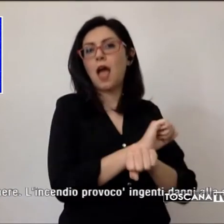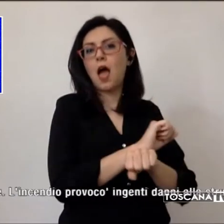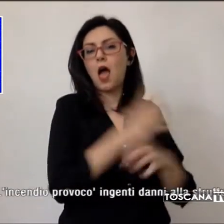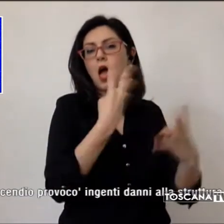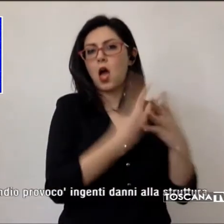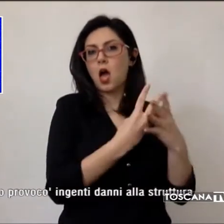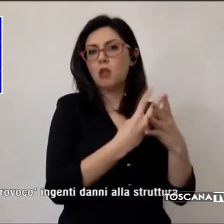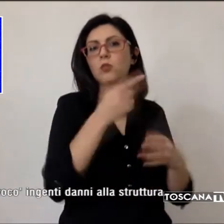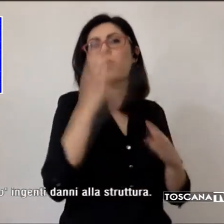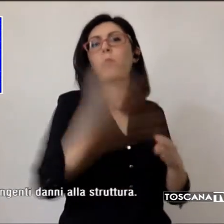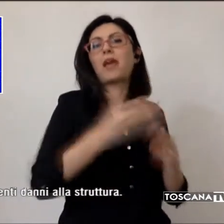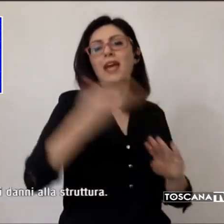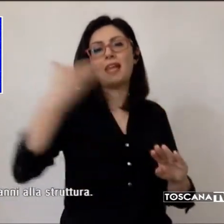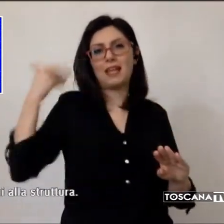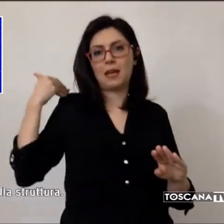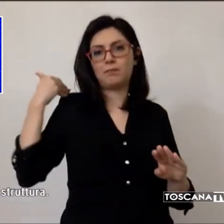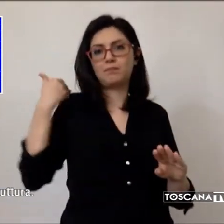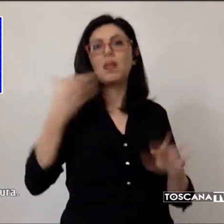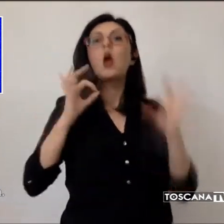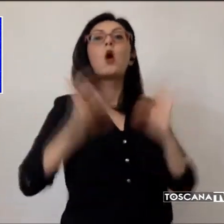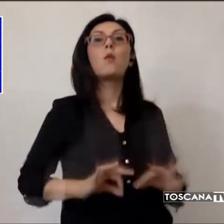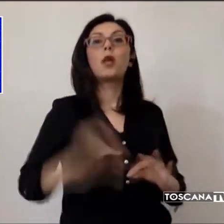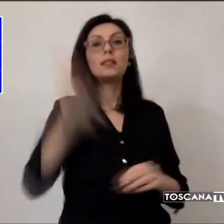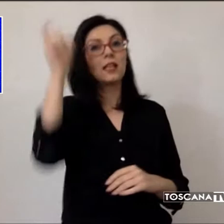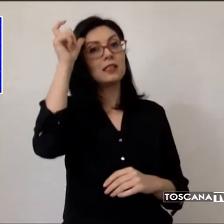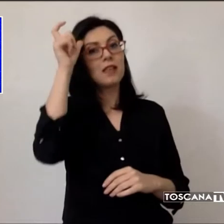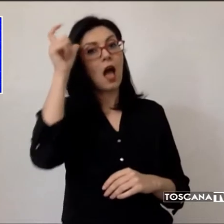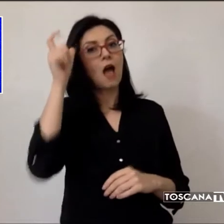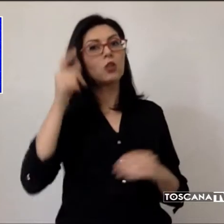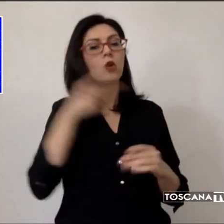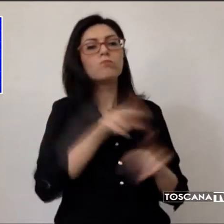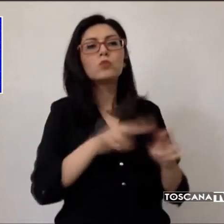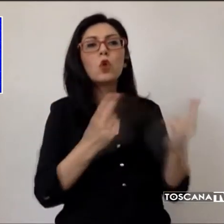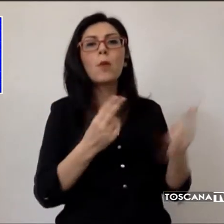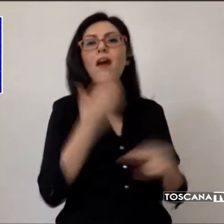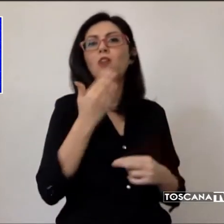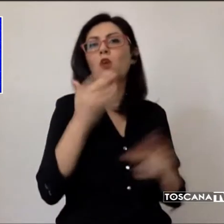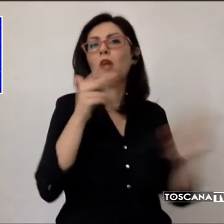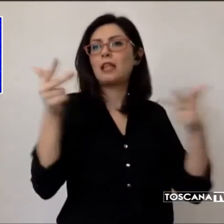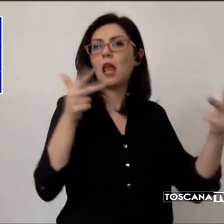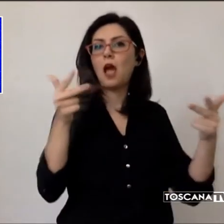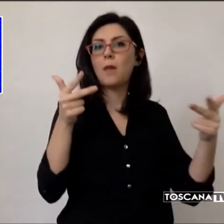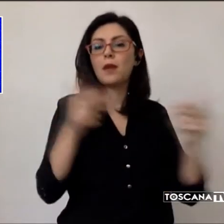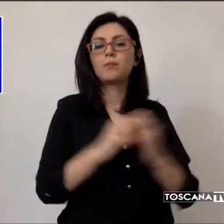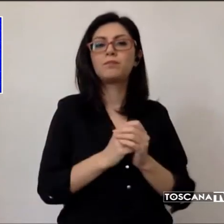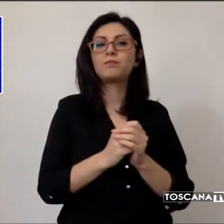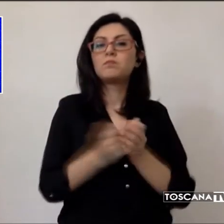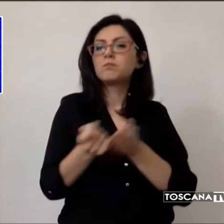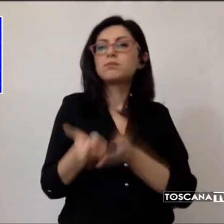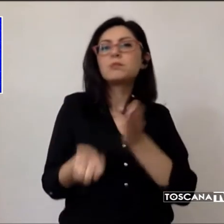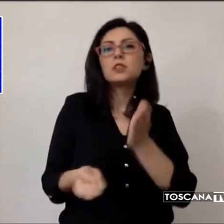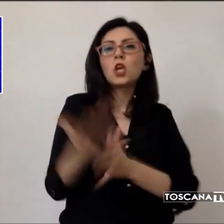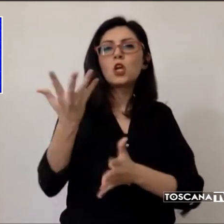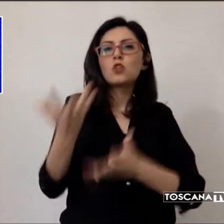La polizia di Stato è arrivata fino a lui grazie all'esame delle telecamere. L'incendio provocò ingenti